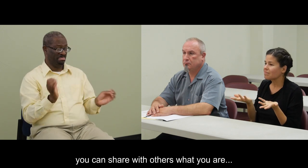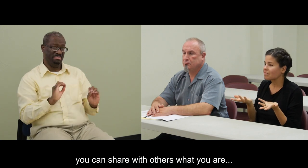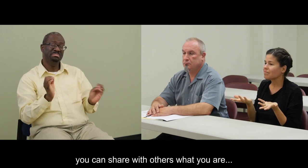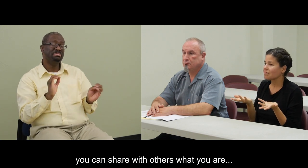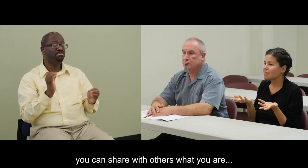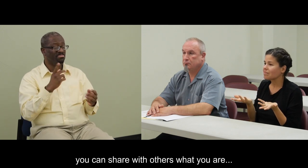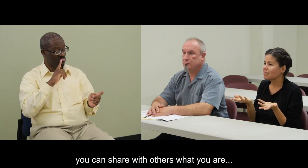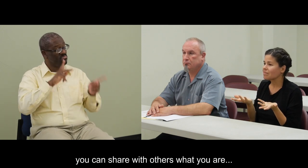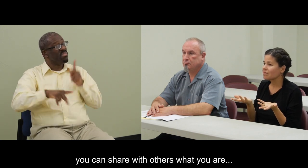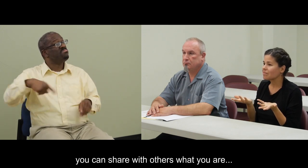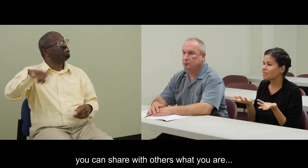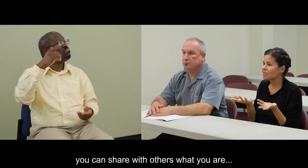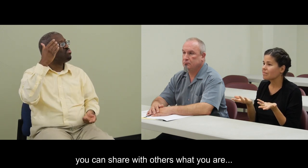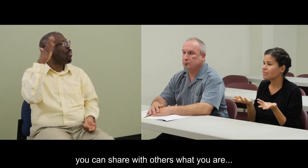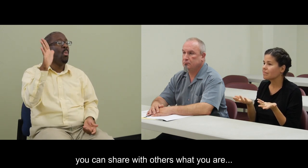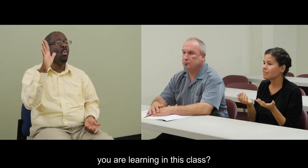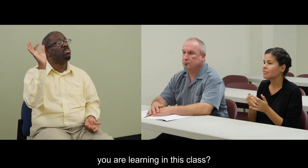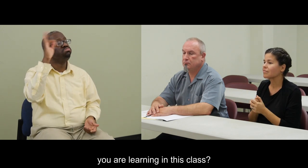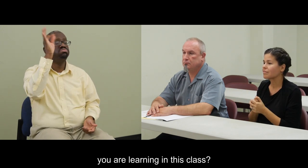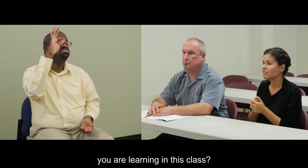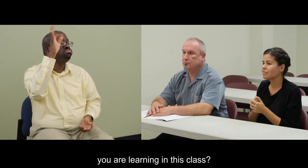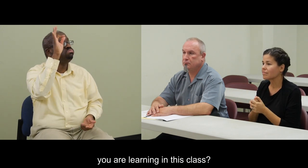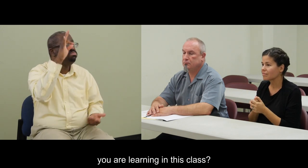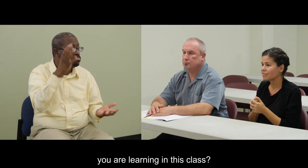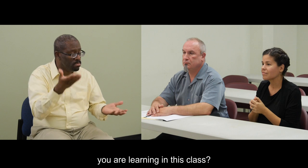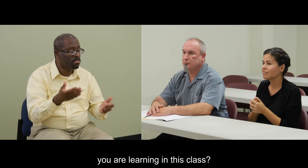están aprendiendo en esta clase?